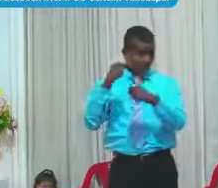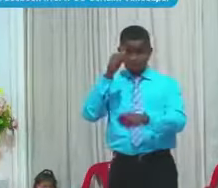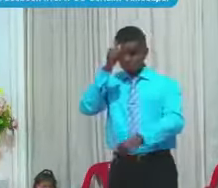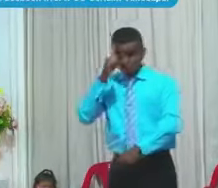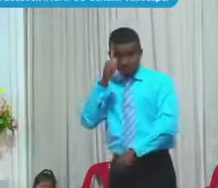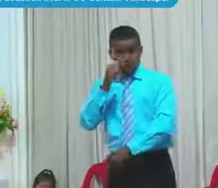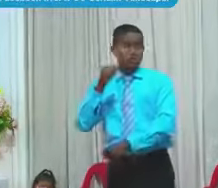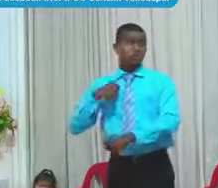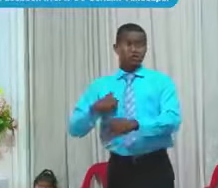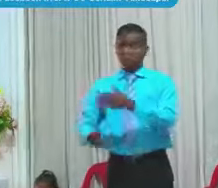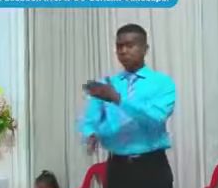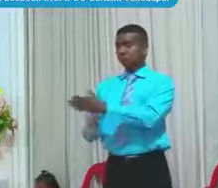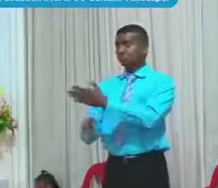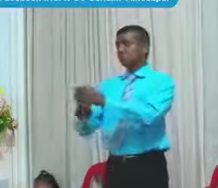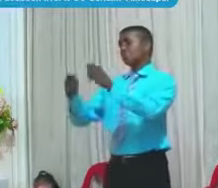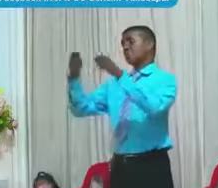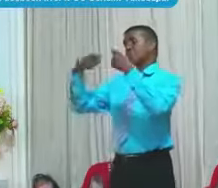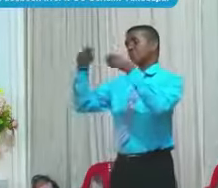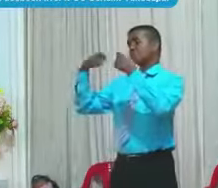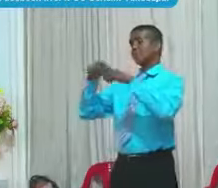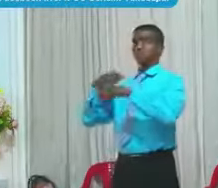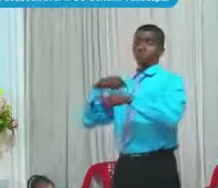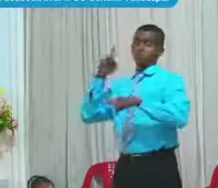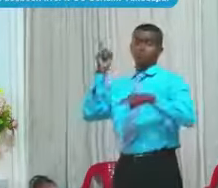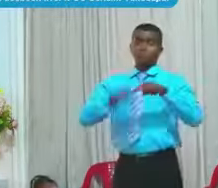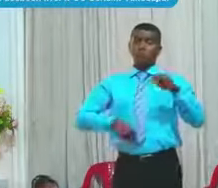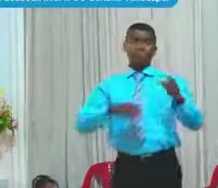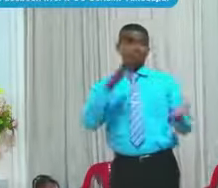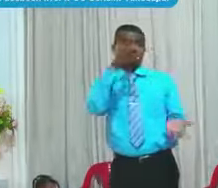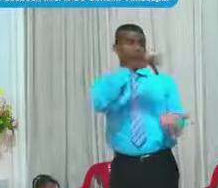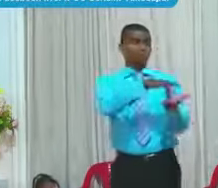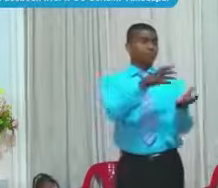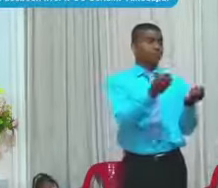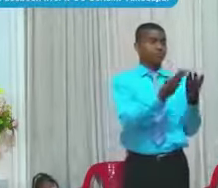vender Dos horas No yo no puedo Porque pierdo Mucha plata